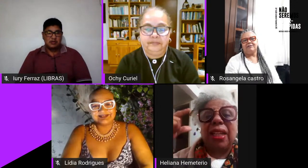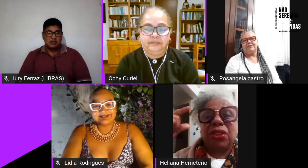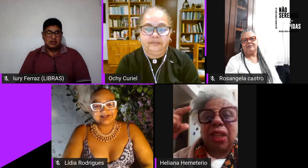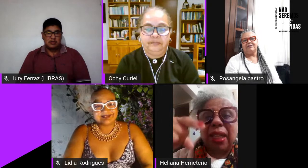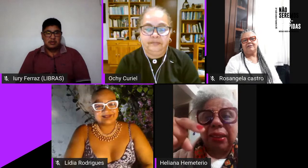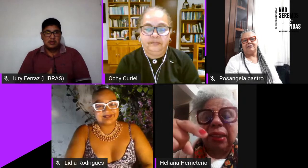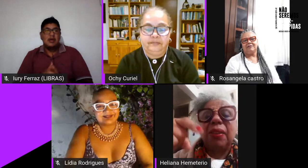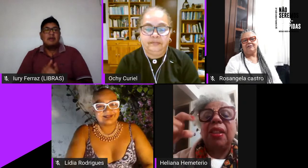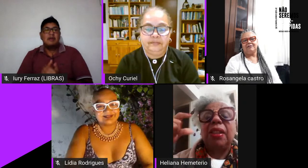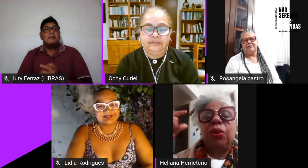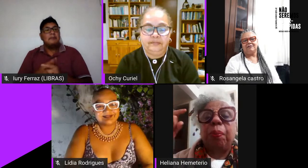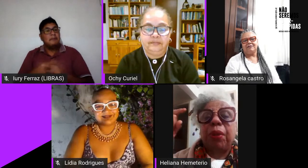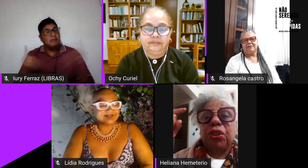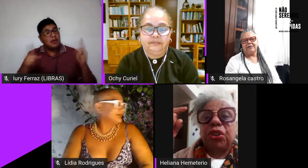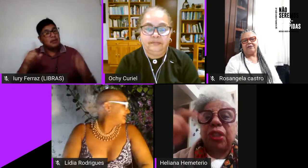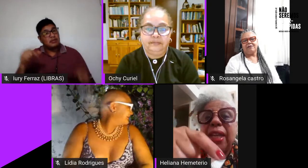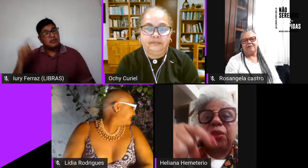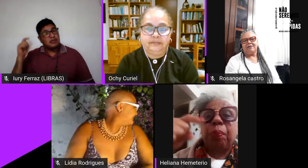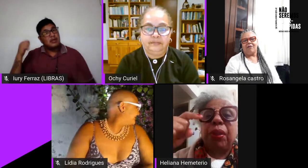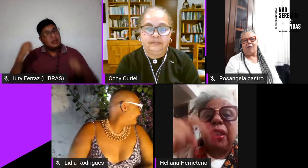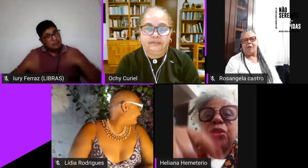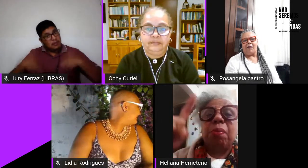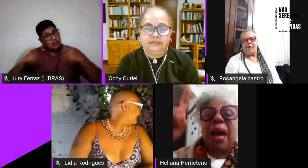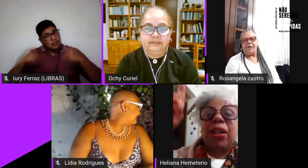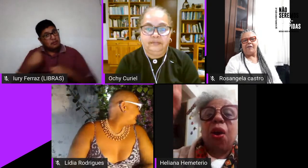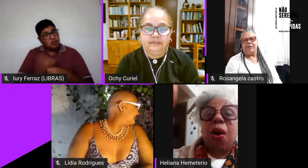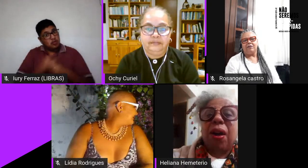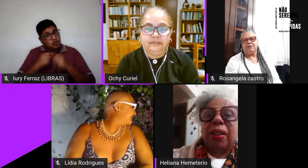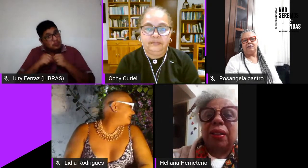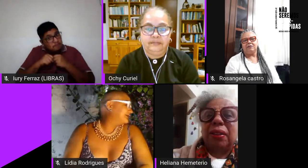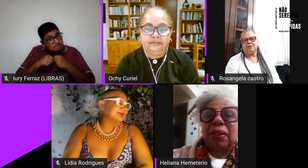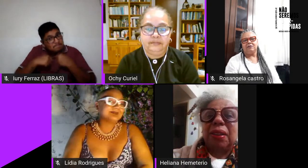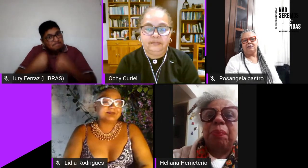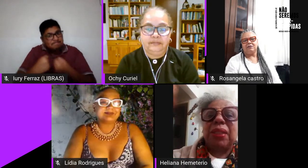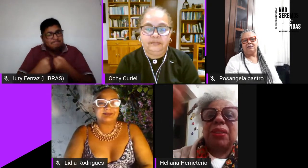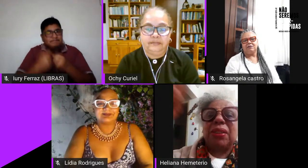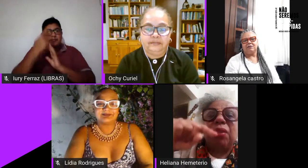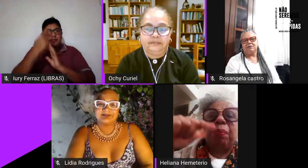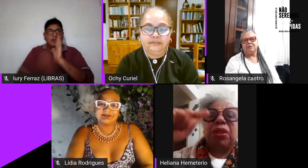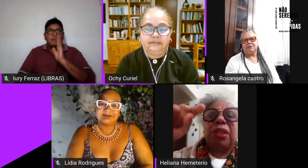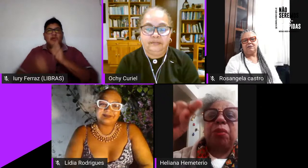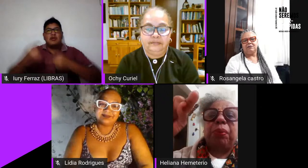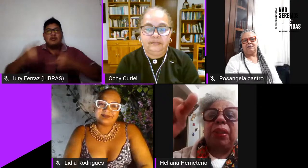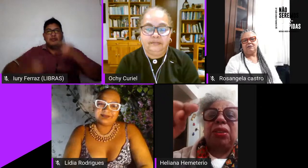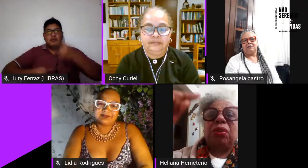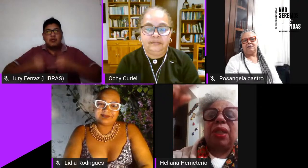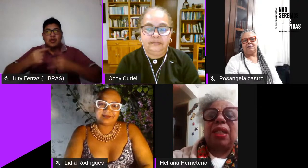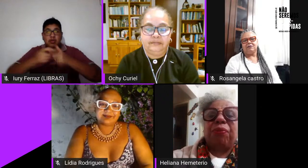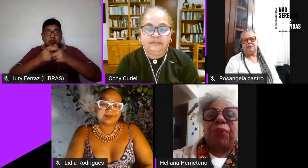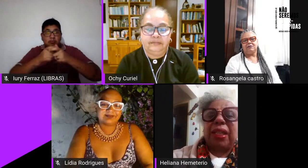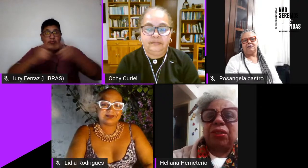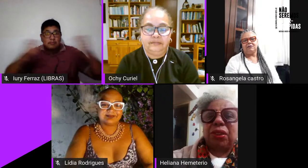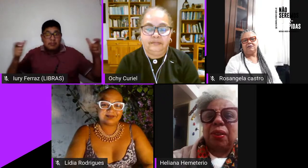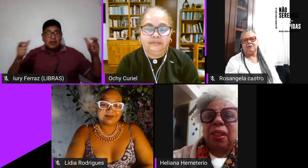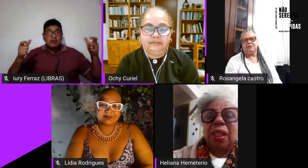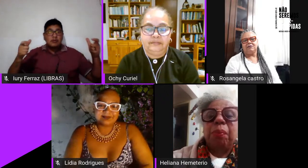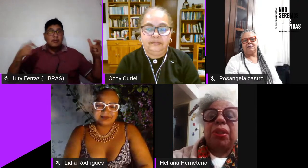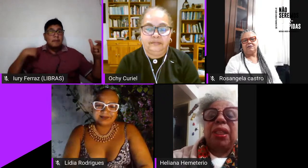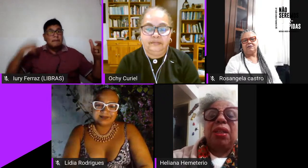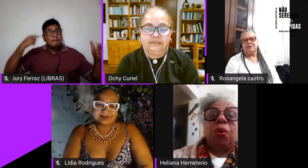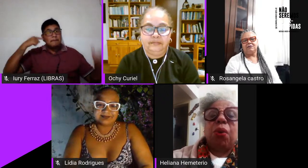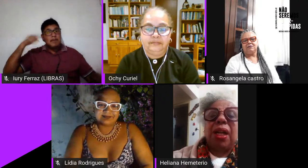esteja encajada num projeto político maior pensar no projeto político lá na frente